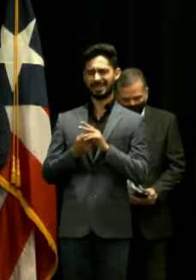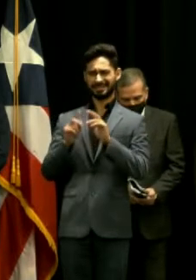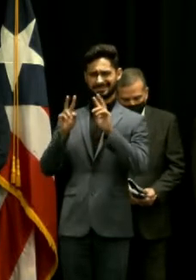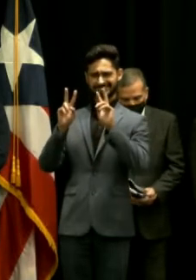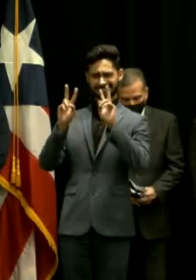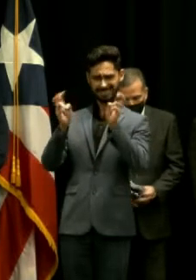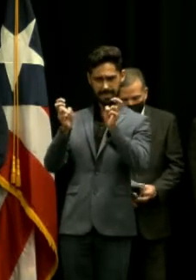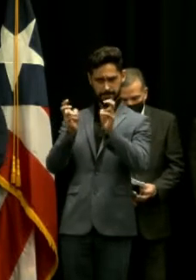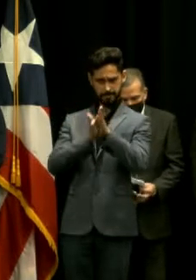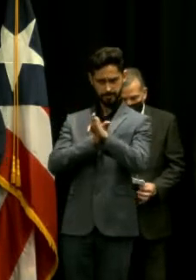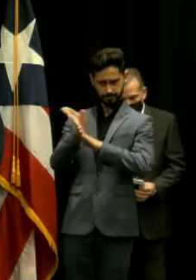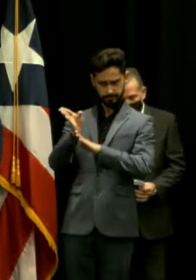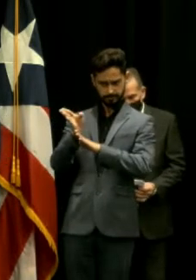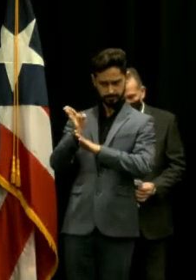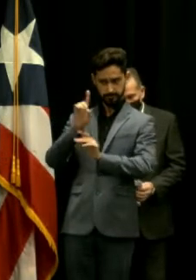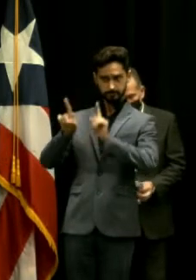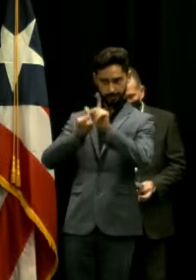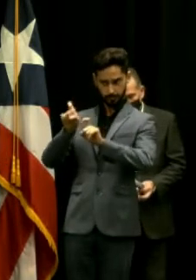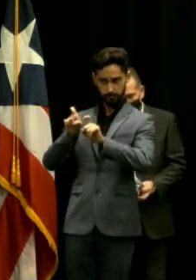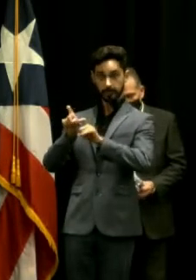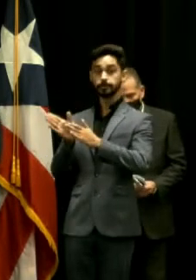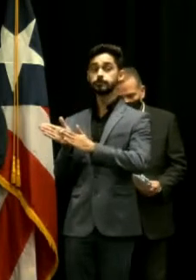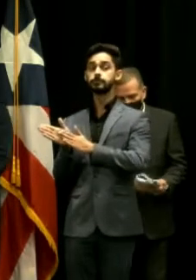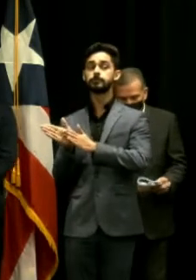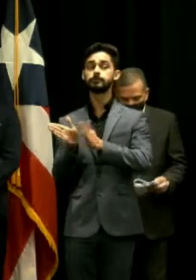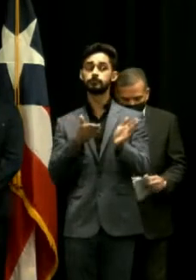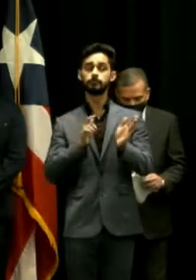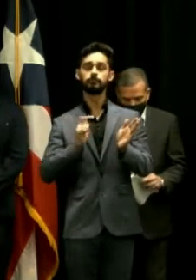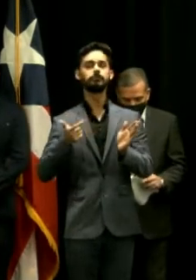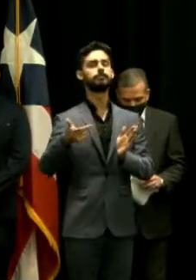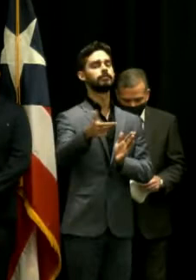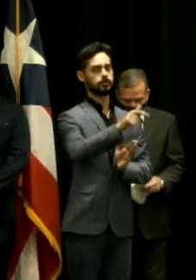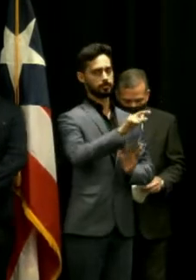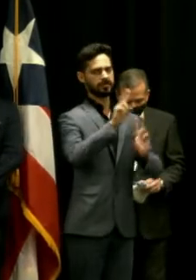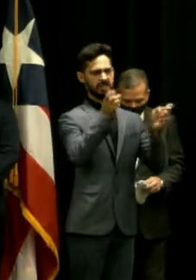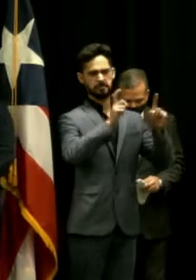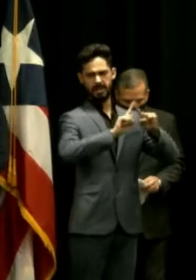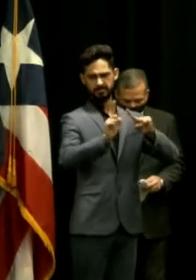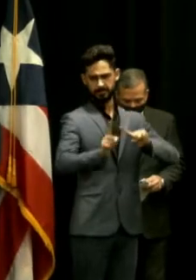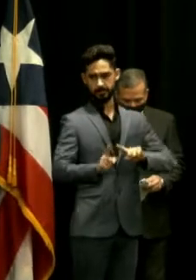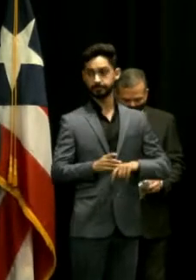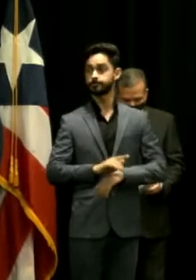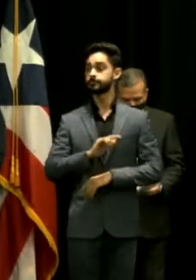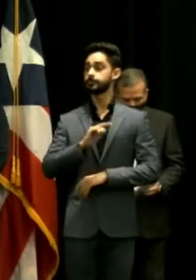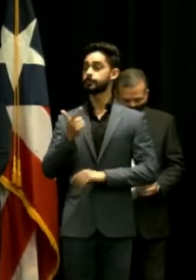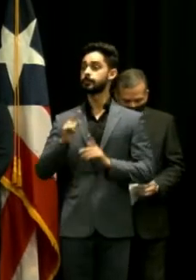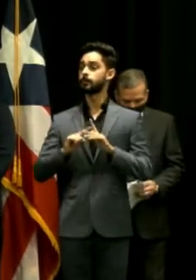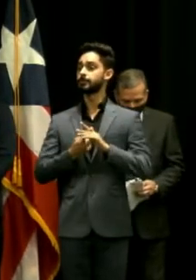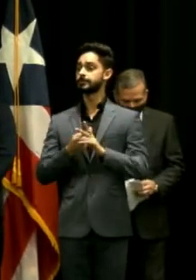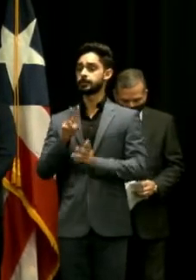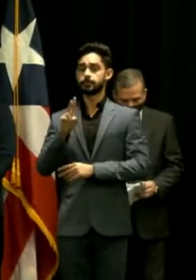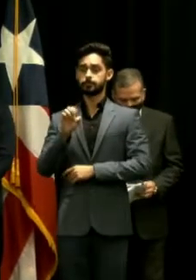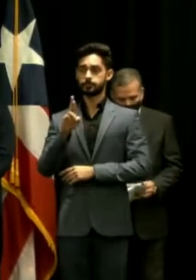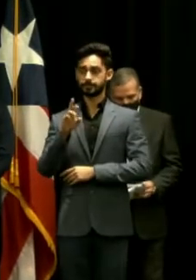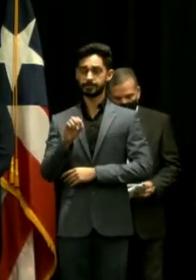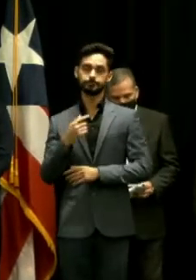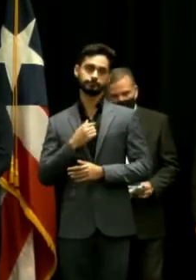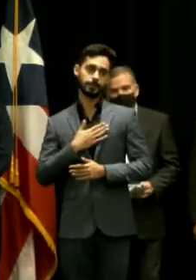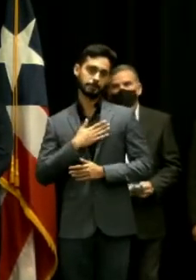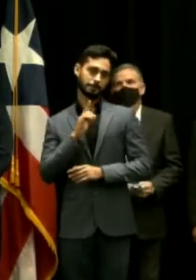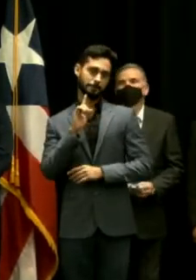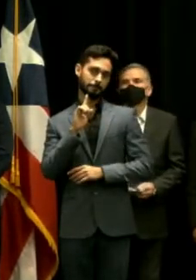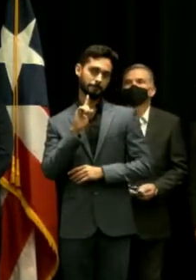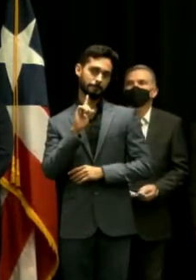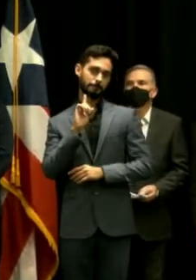entonces luego hacemos otra ronda de preguntas de otro tema. Vamos a comenzar con el vocero. Sí, tengo preguntas de otro tema pero está bien.